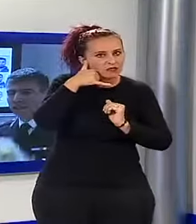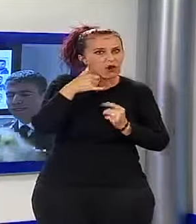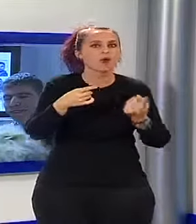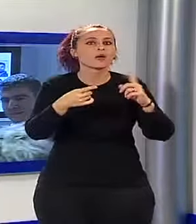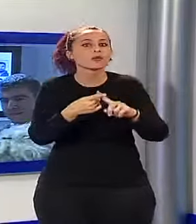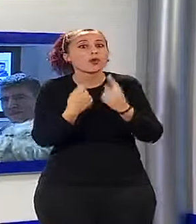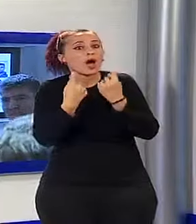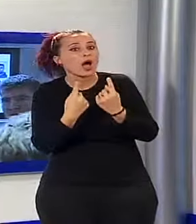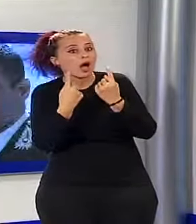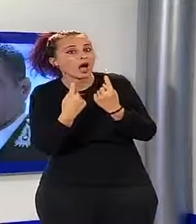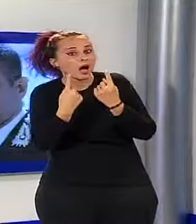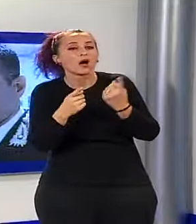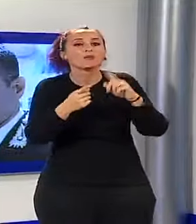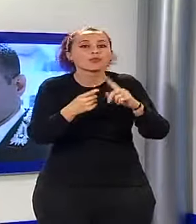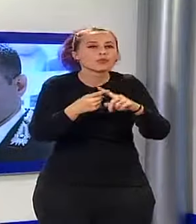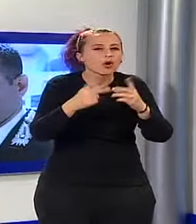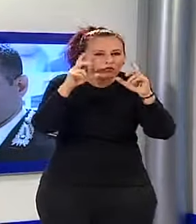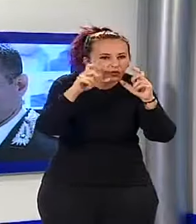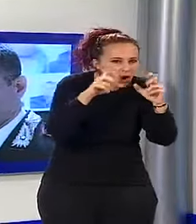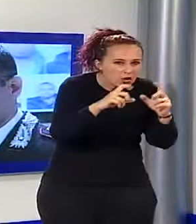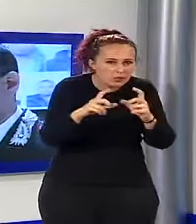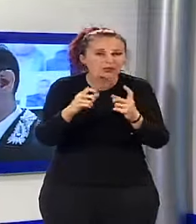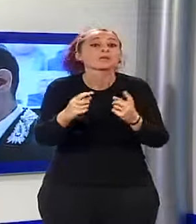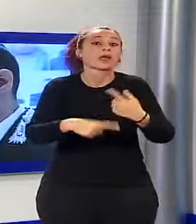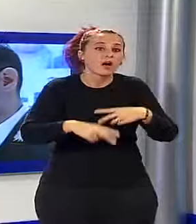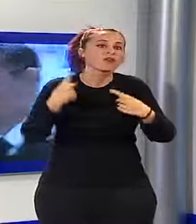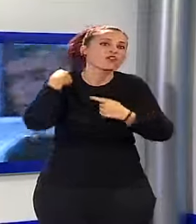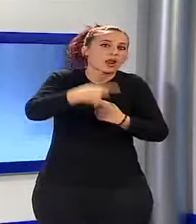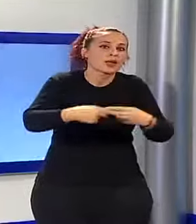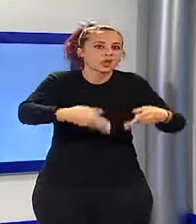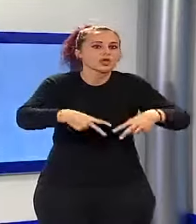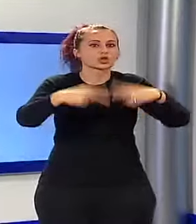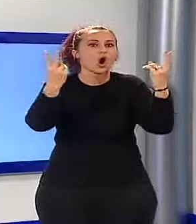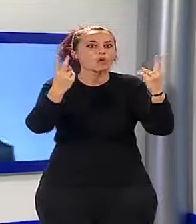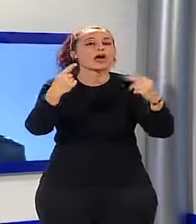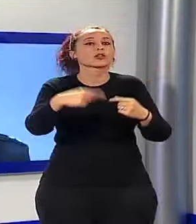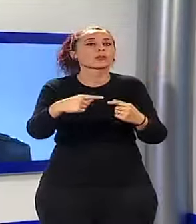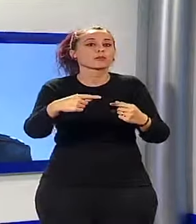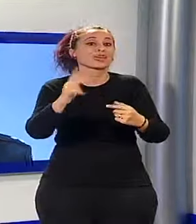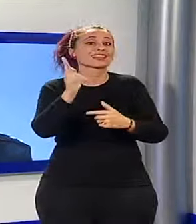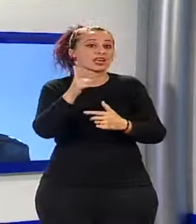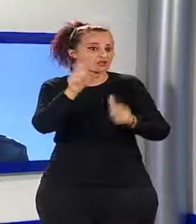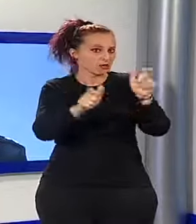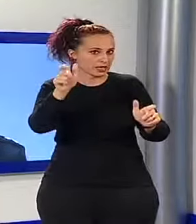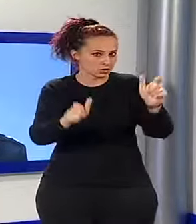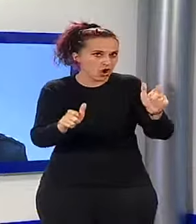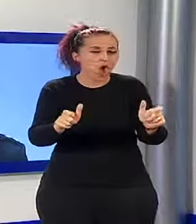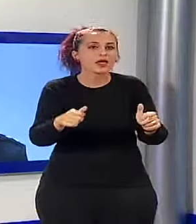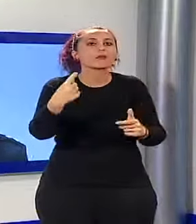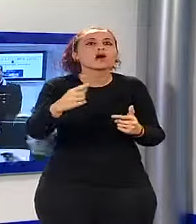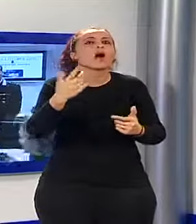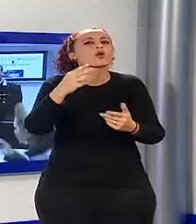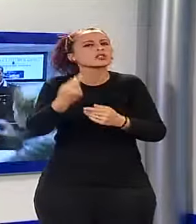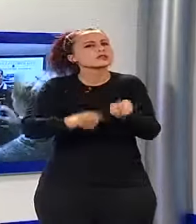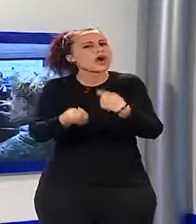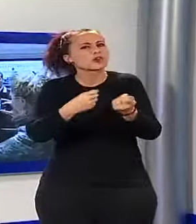Insider ha portato all'arresto dei 13 cittadini marocchini che contattavano anche direttamente i loro clienti, molti dei quali i